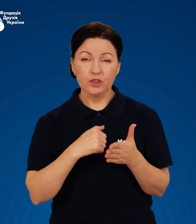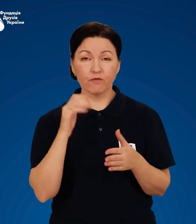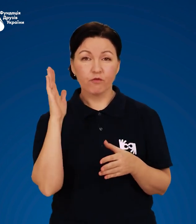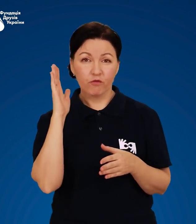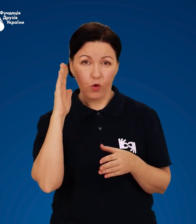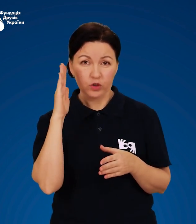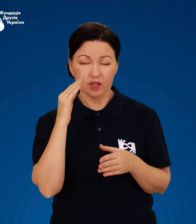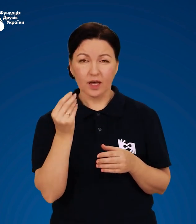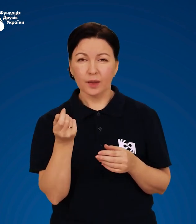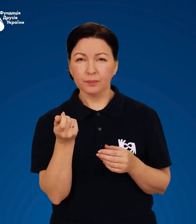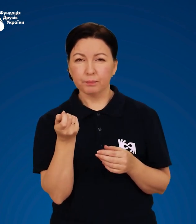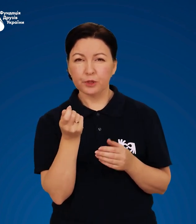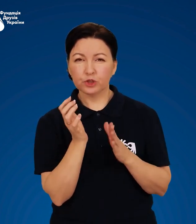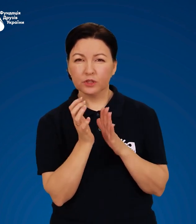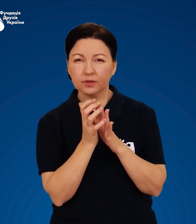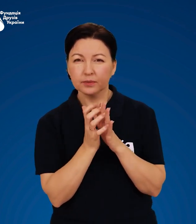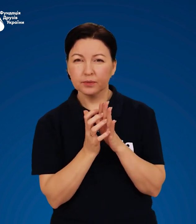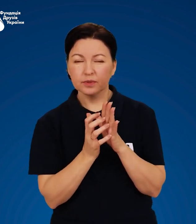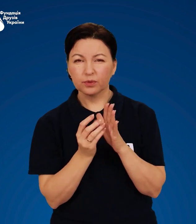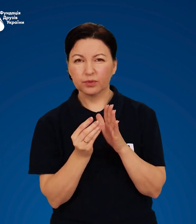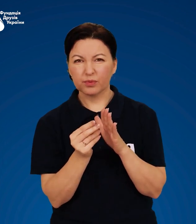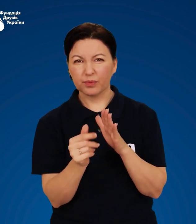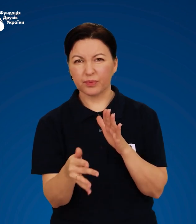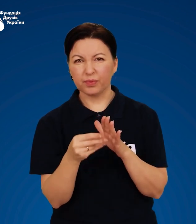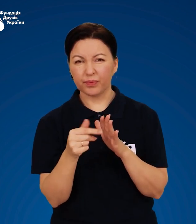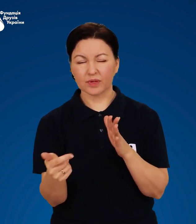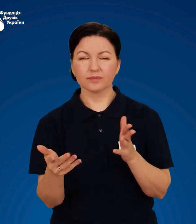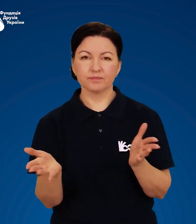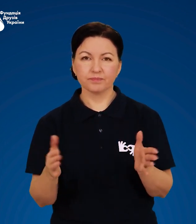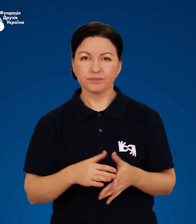наждакового паперу рано чи пізно обсипаються.